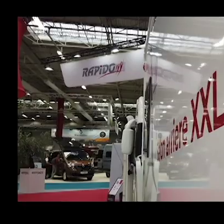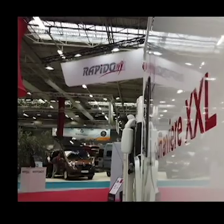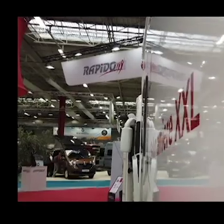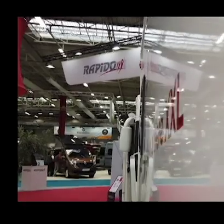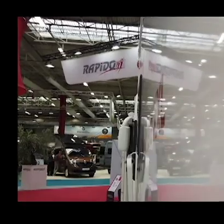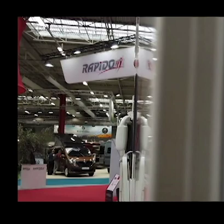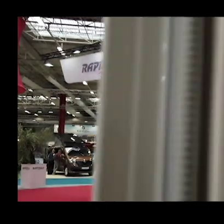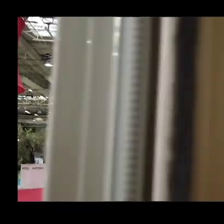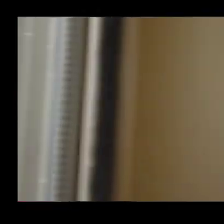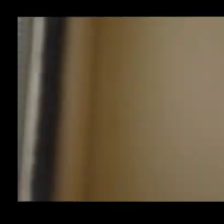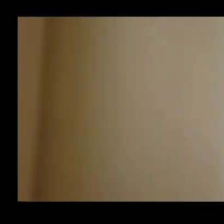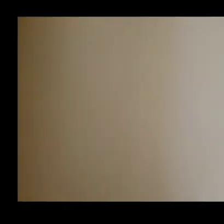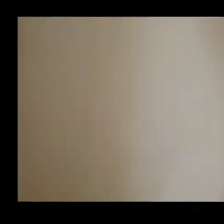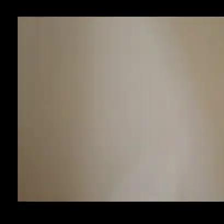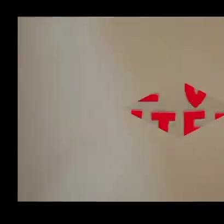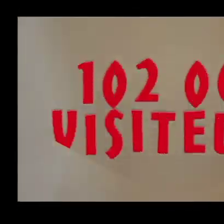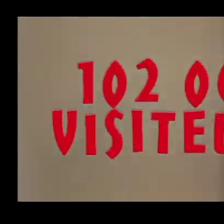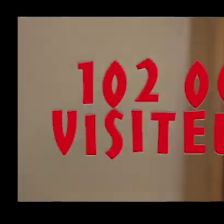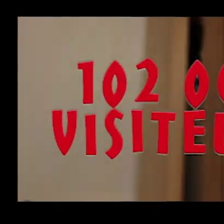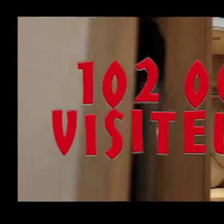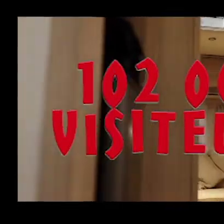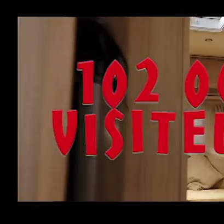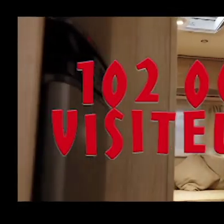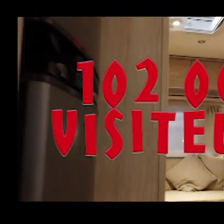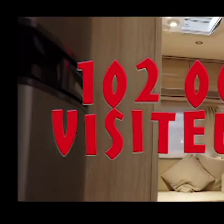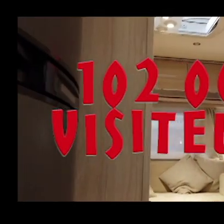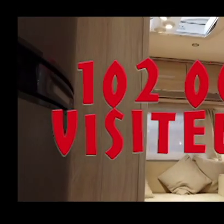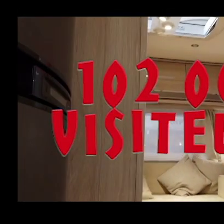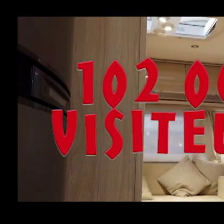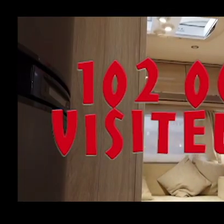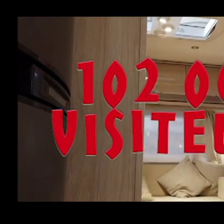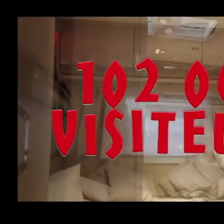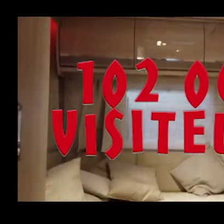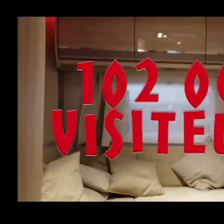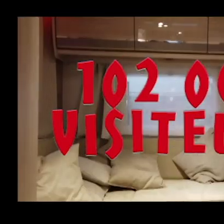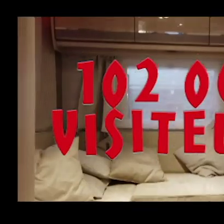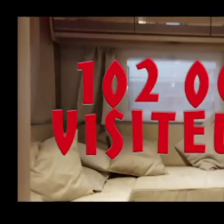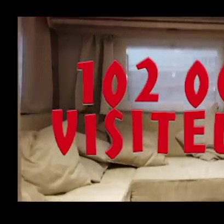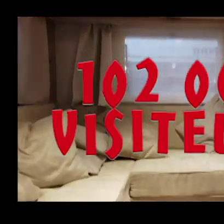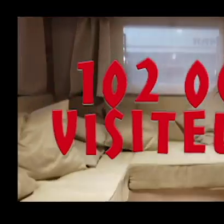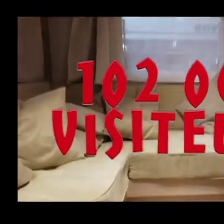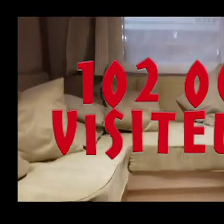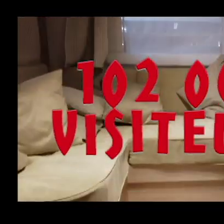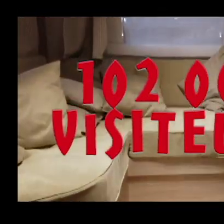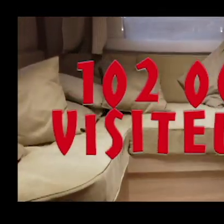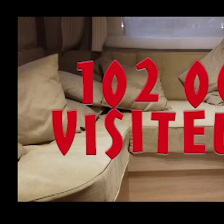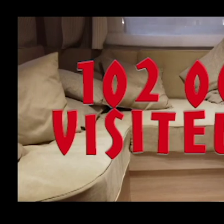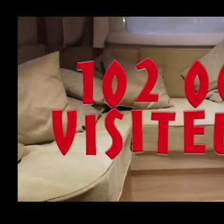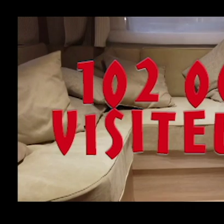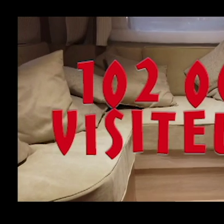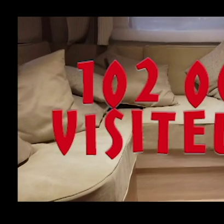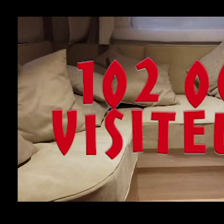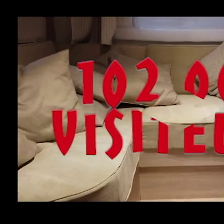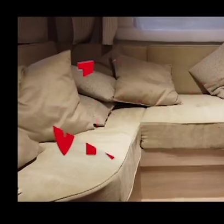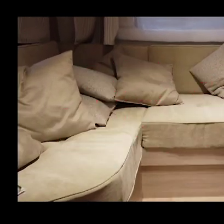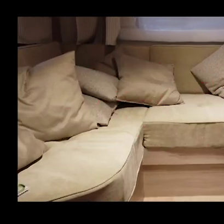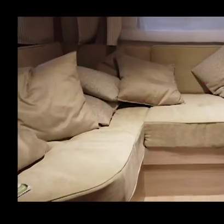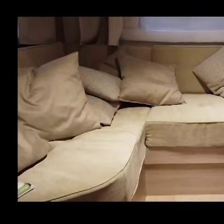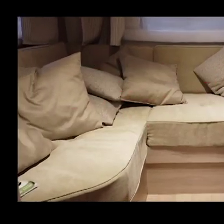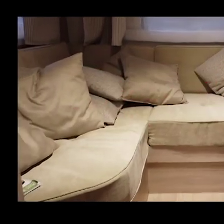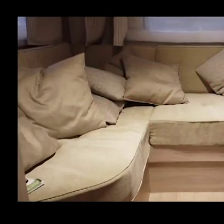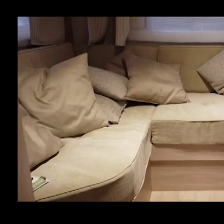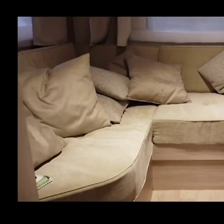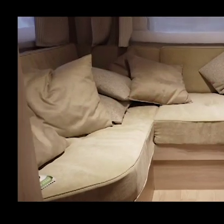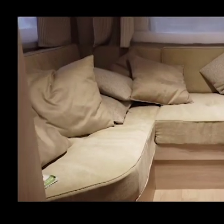200 exposants chaque année mis à part cette année où le groupe humeur a décidé de ne pas venir l'année dernière et bien l'année record